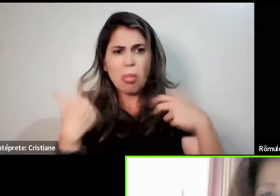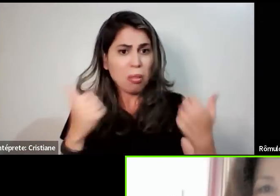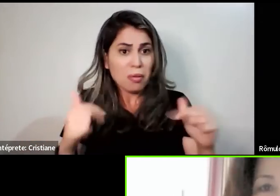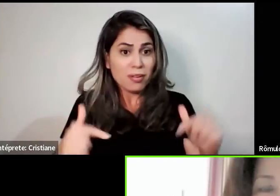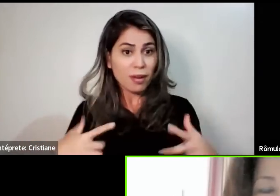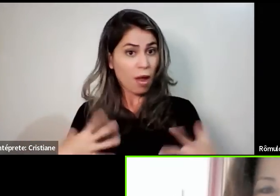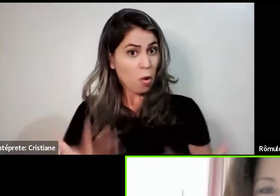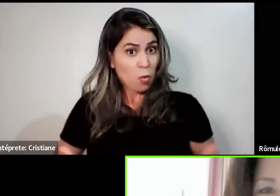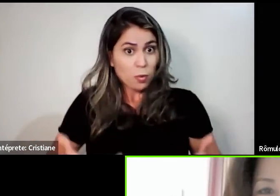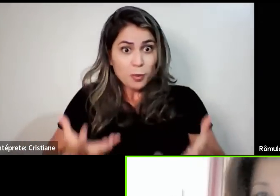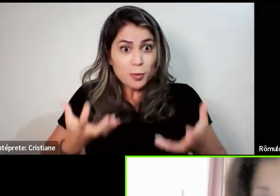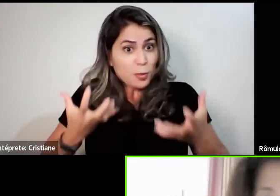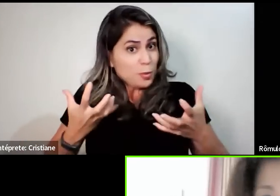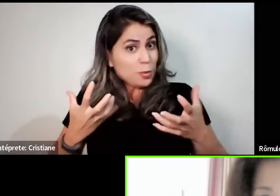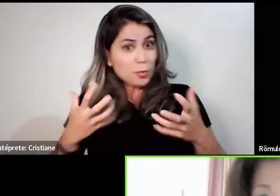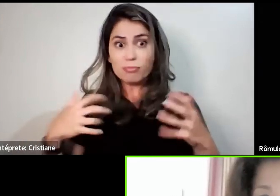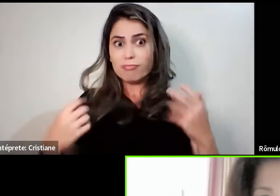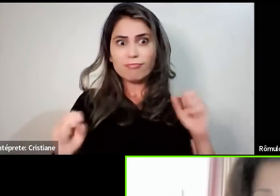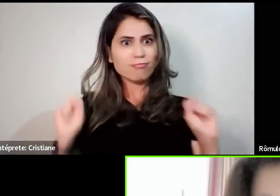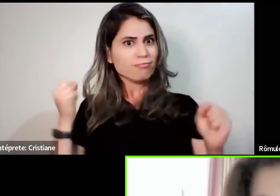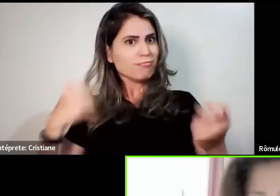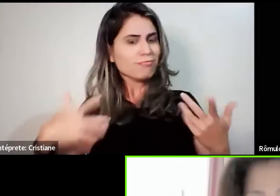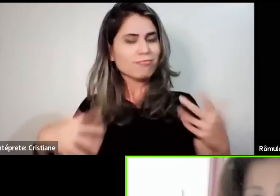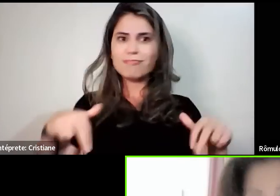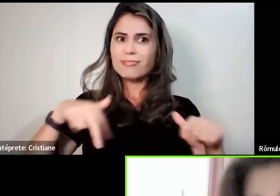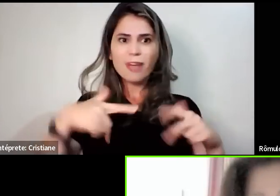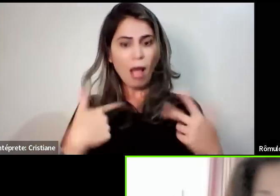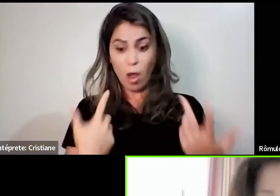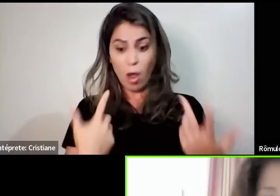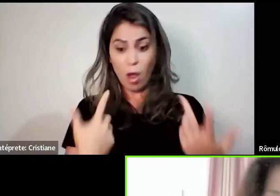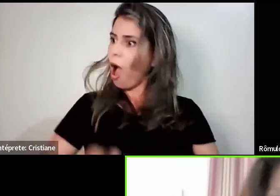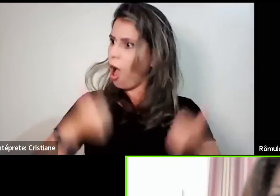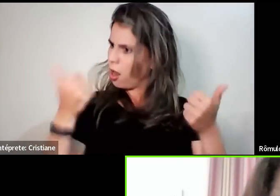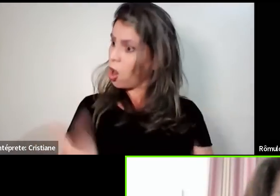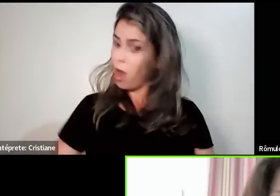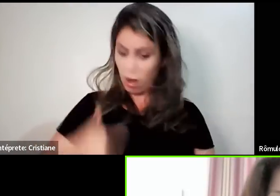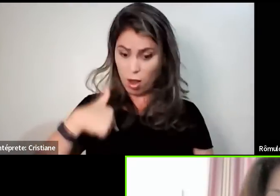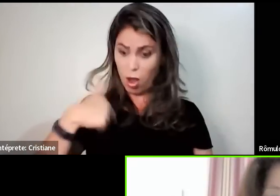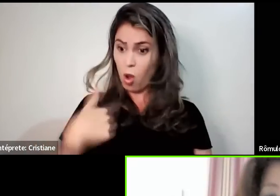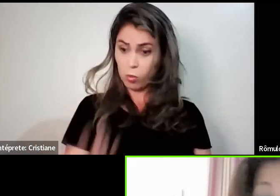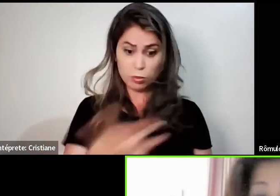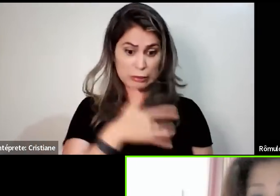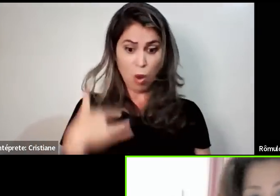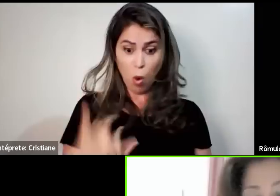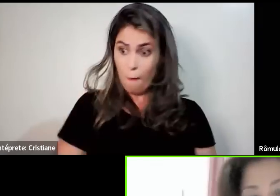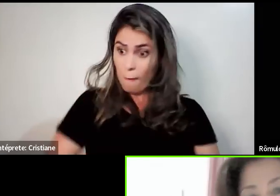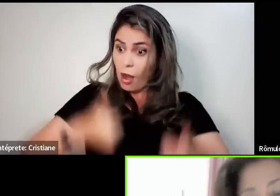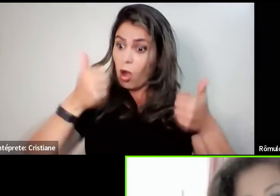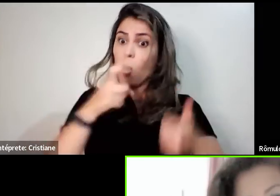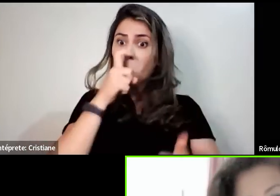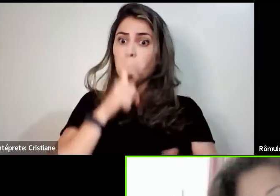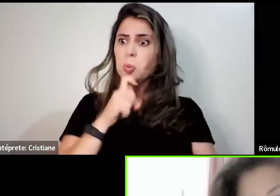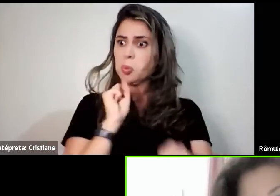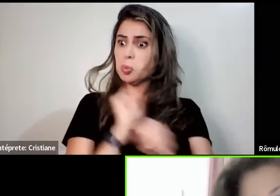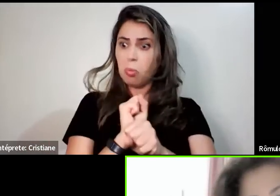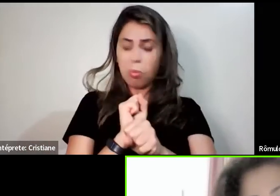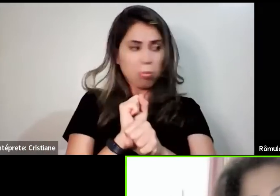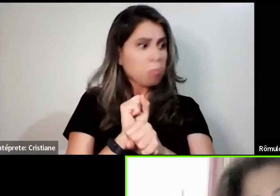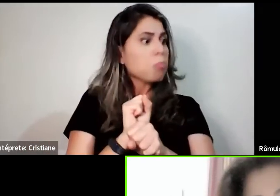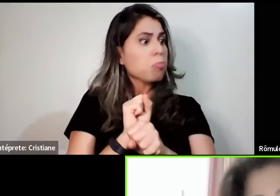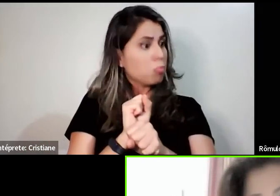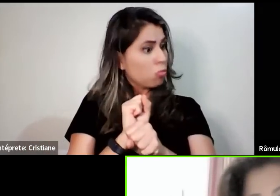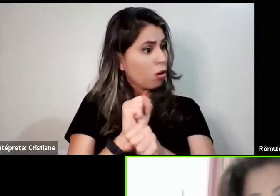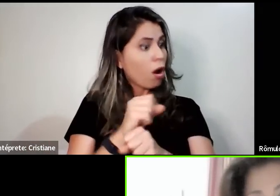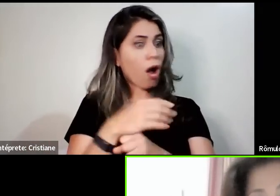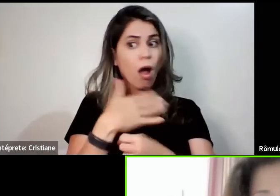Aí, eu fui vendo, ué, eu estou agora me reconhecendo. Agora eu estou me reconhecendo. E eu fiquei surpresa, porque o